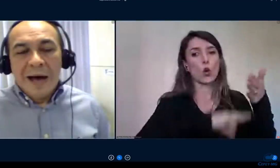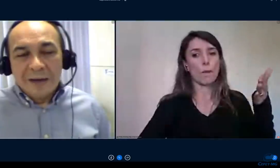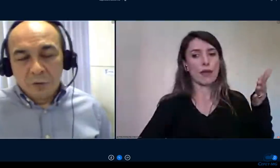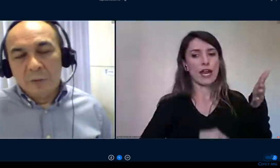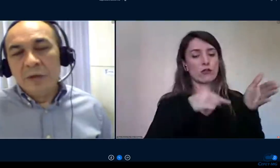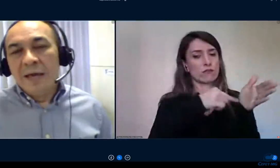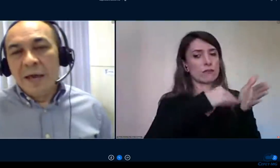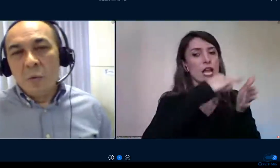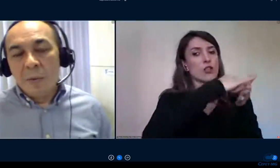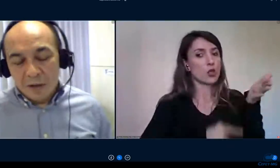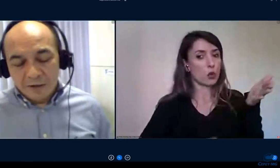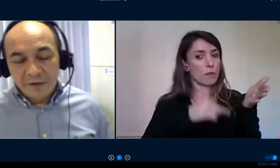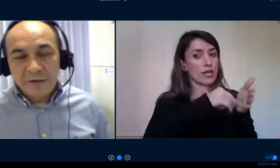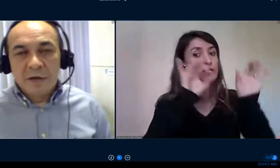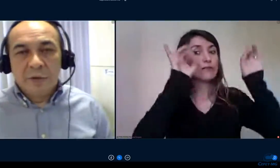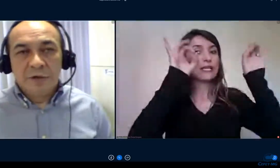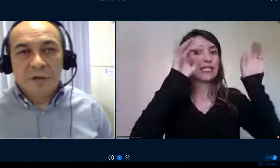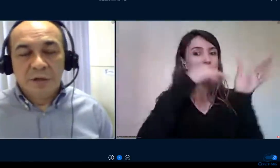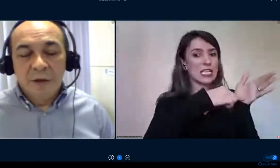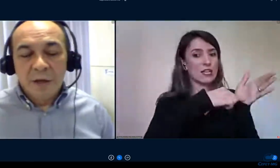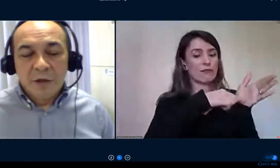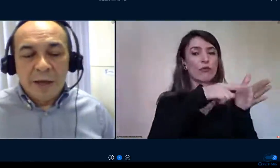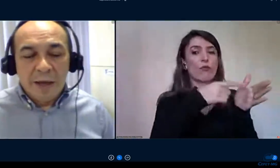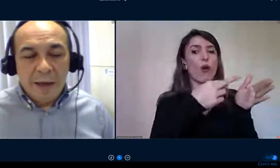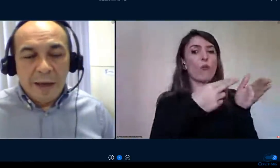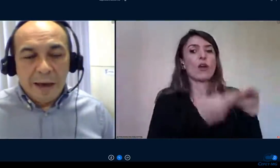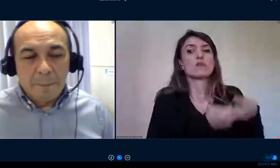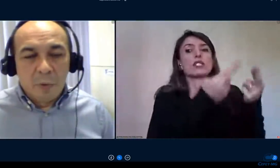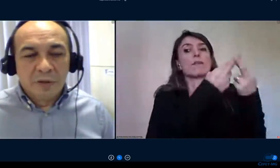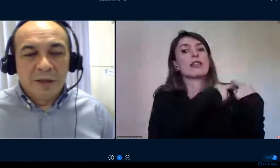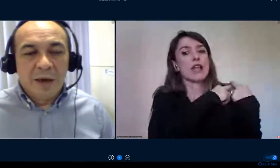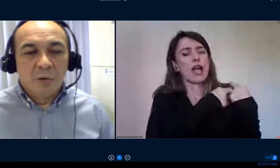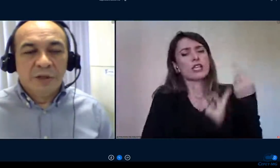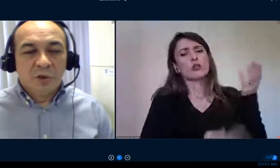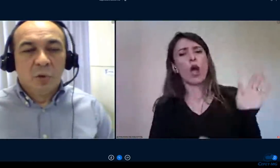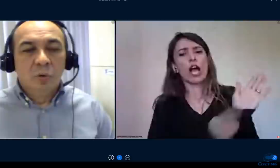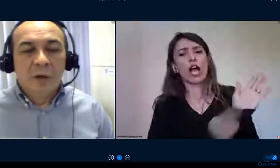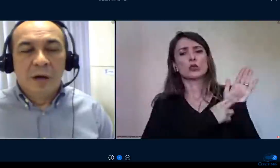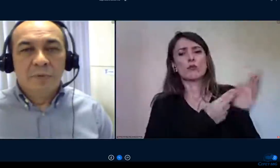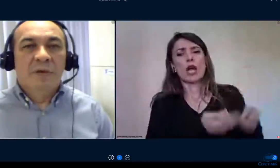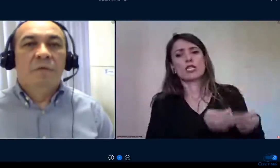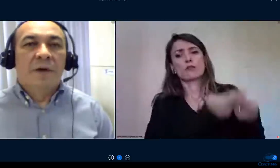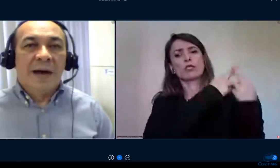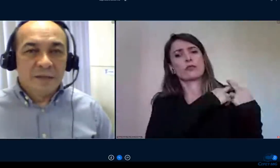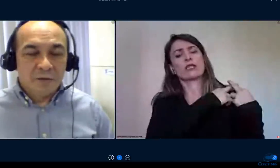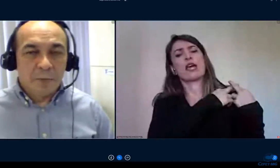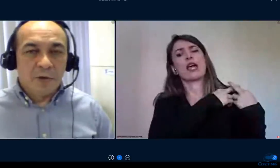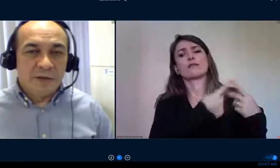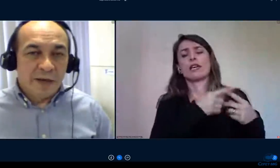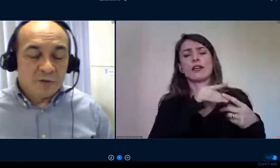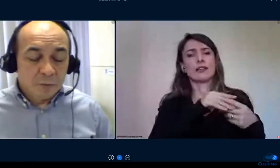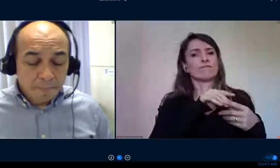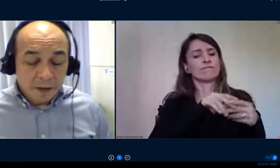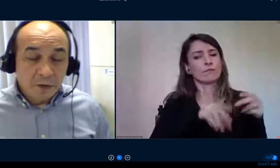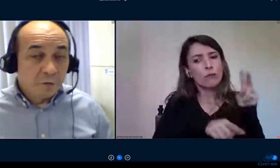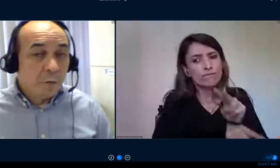o ato e aí é uma decisão que a gente aponta que é o gestor do campus que faz nesse processo isso foi